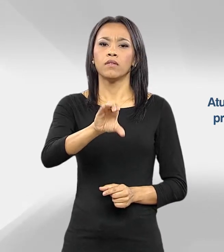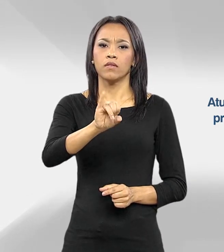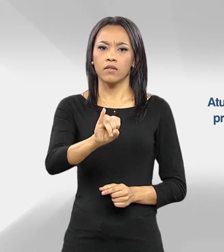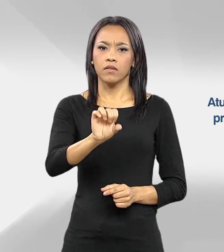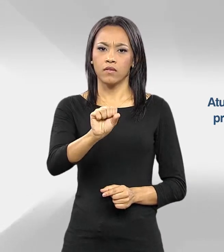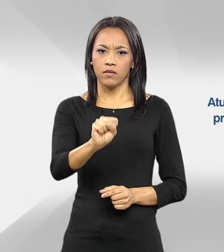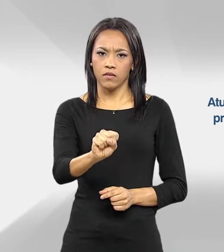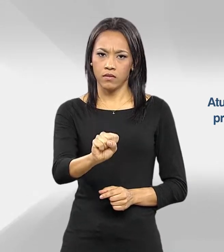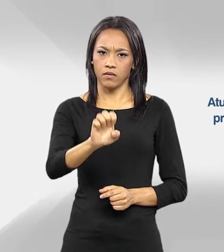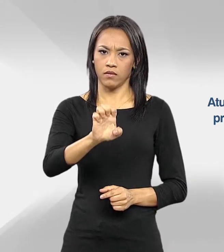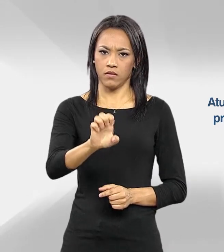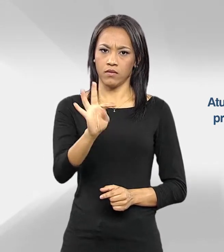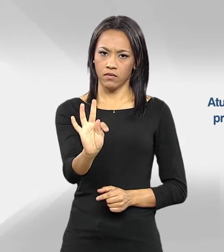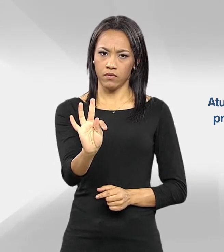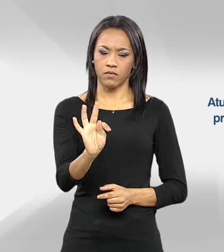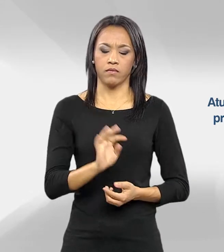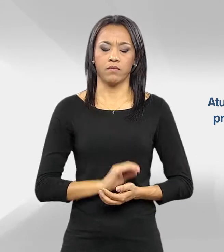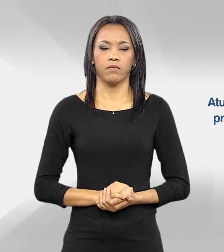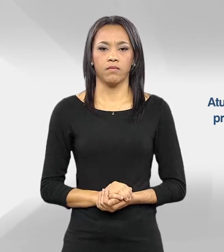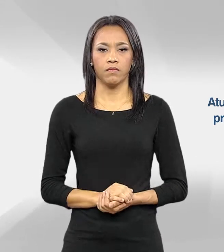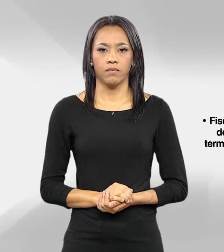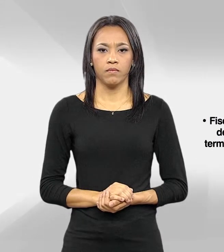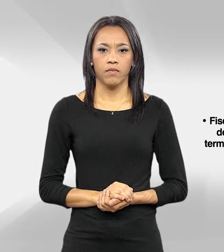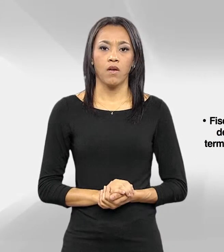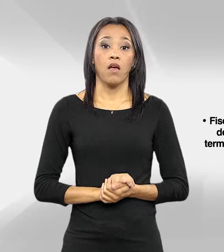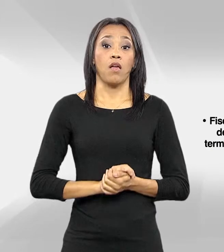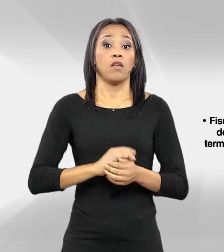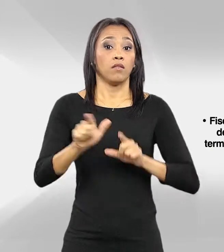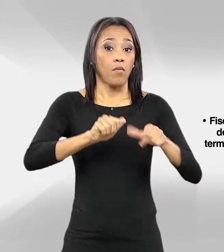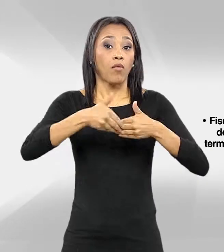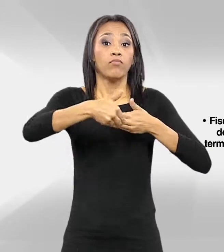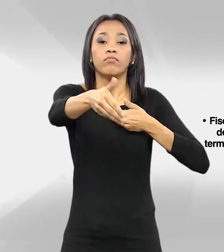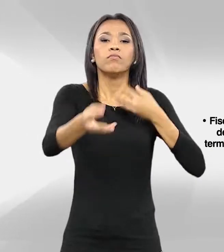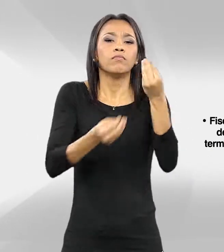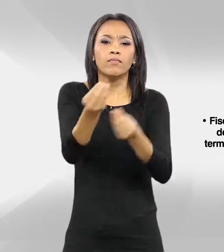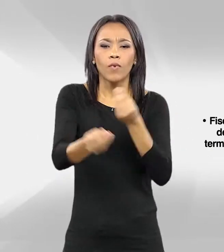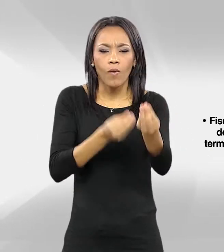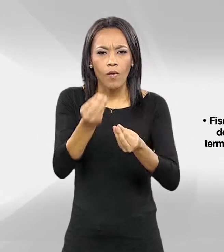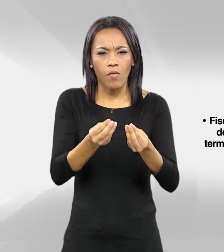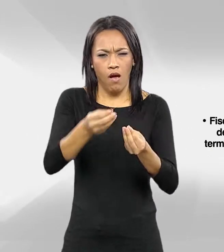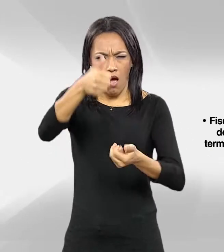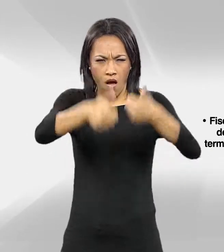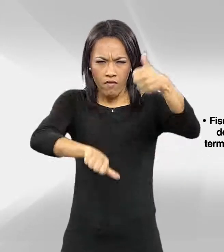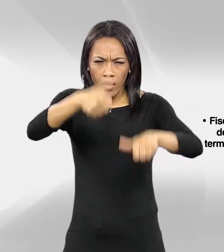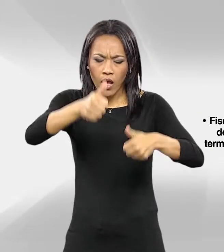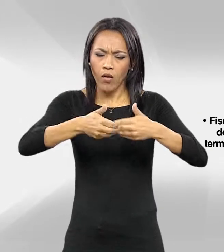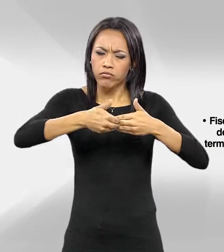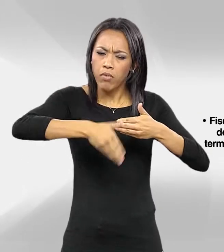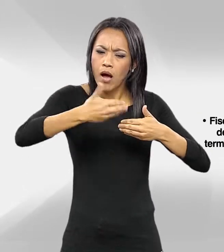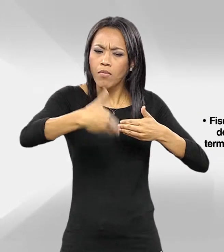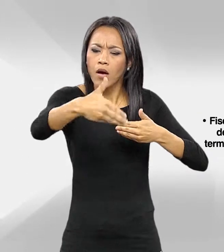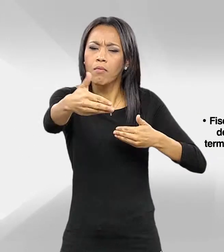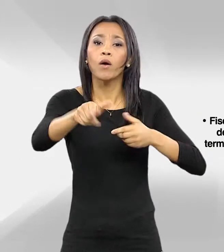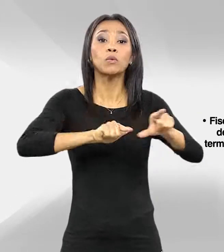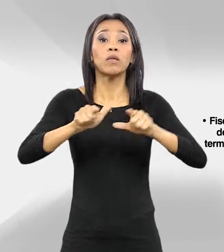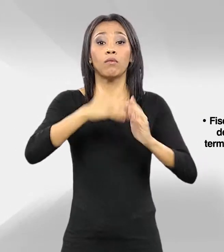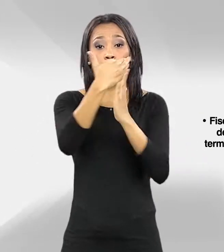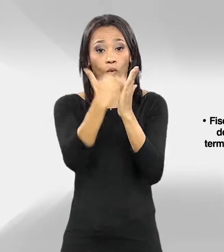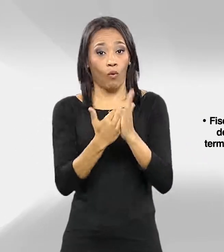Secretaria de Controle Interno, CISET. Atividades previstas. Avaliar a execução de programas de governo.